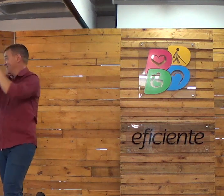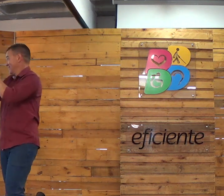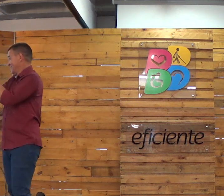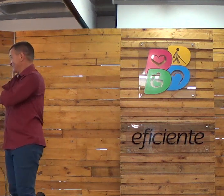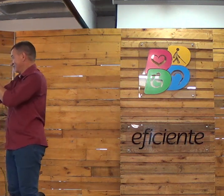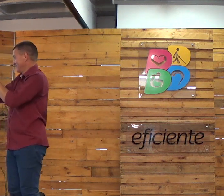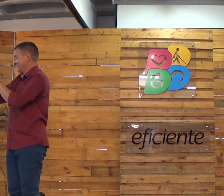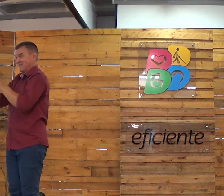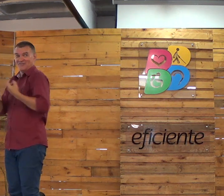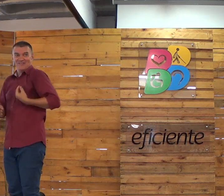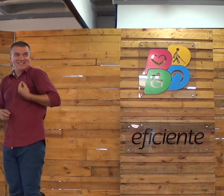E é assim também.